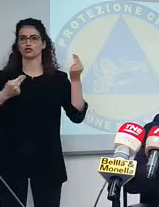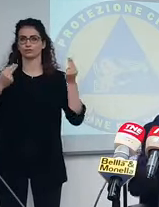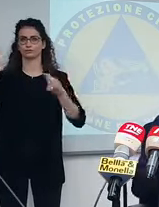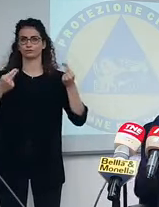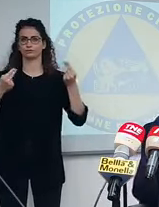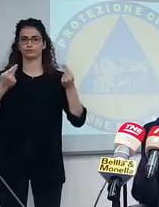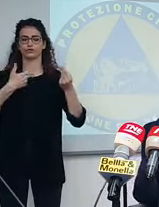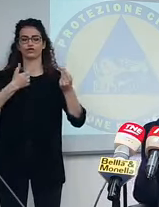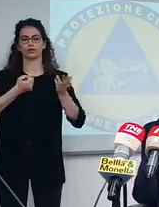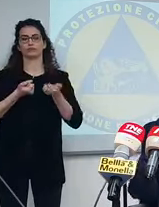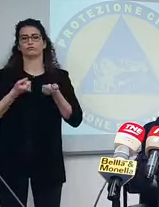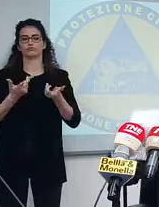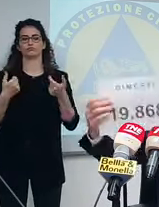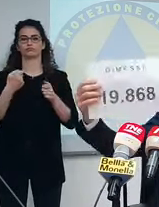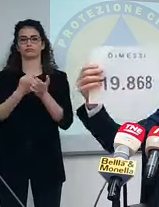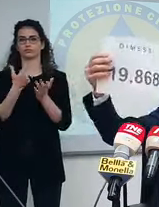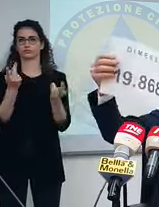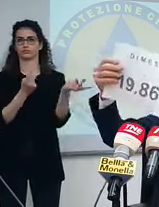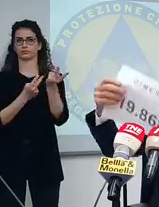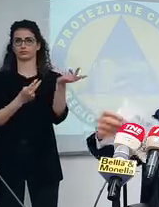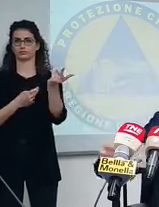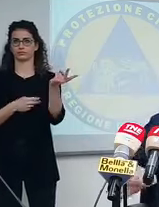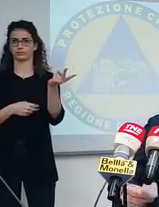noi abbiamo questi due dati importanti.